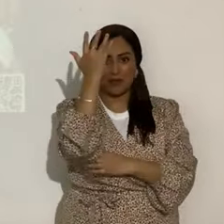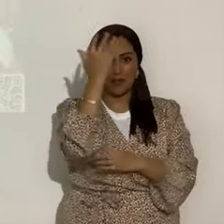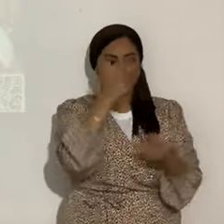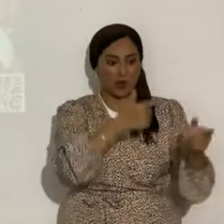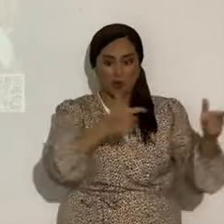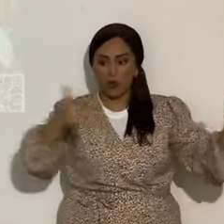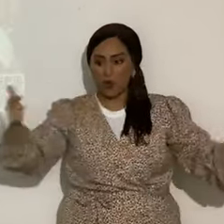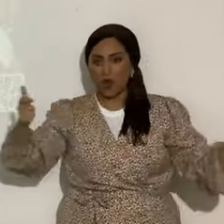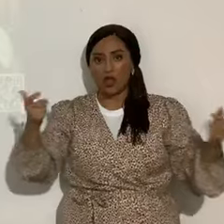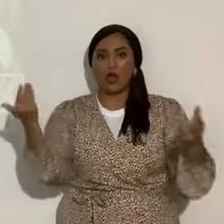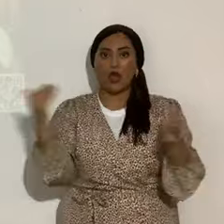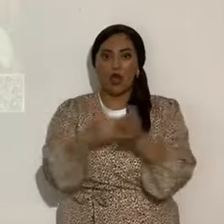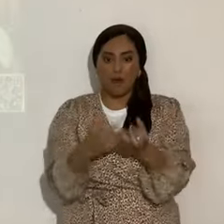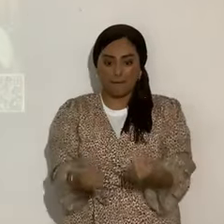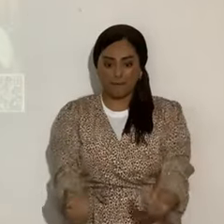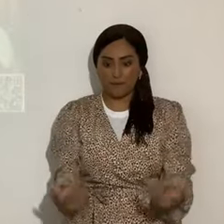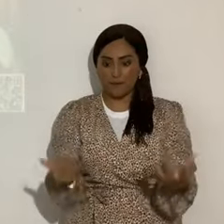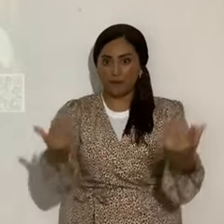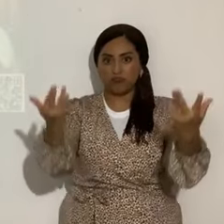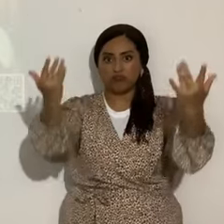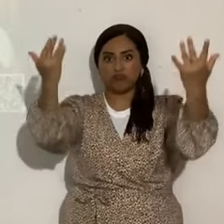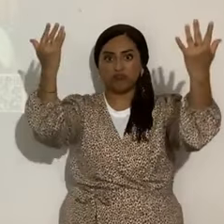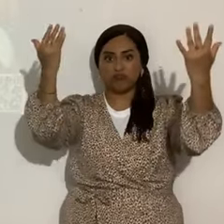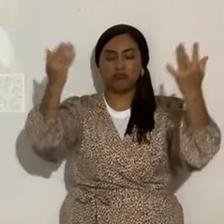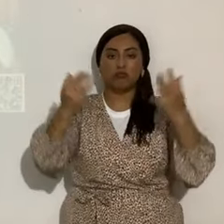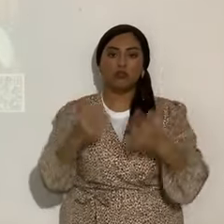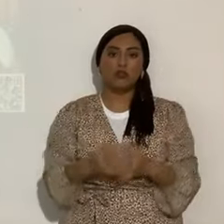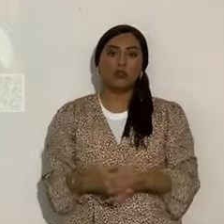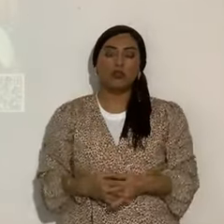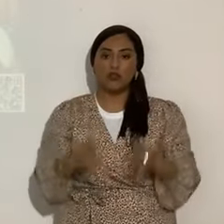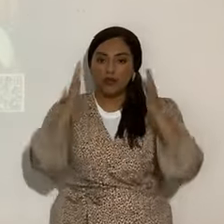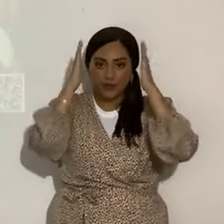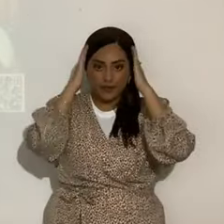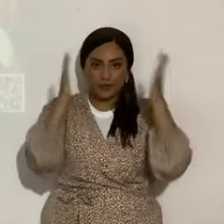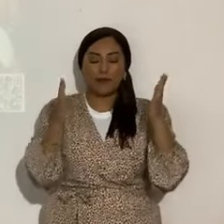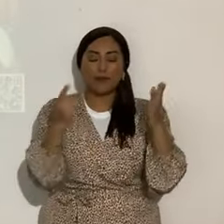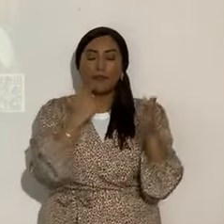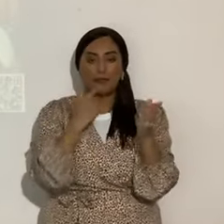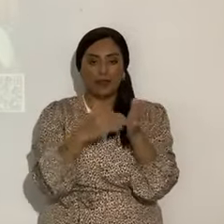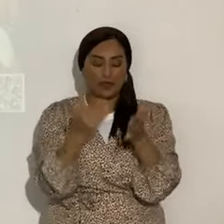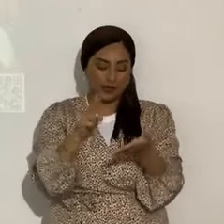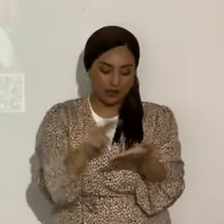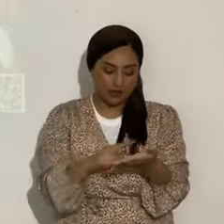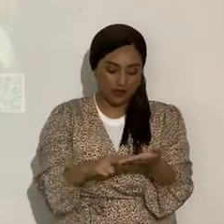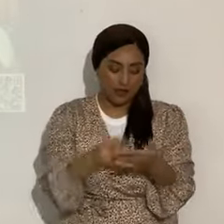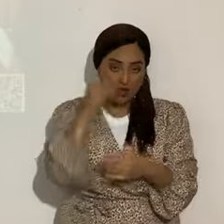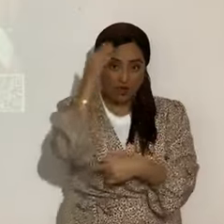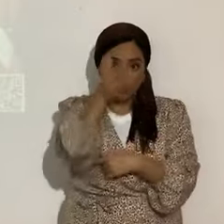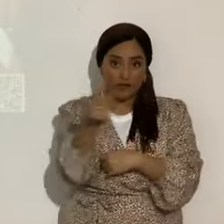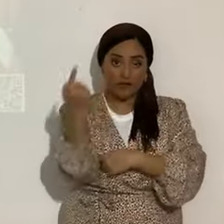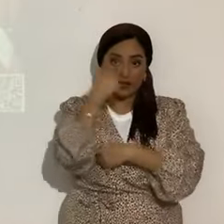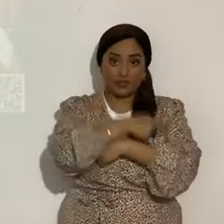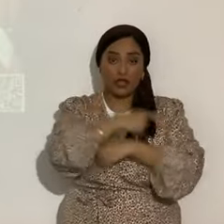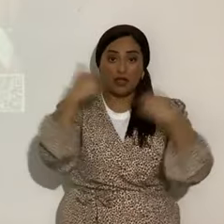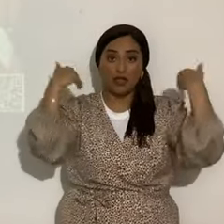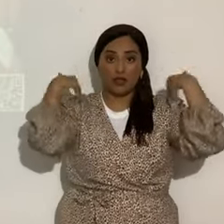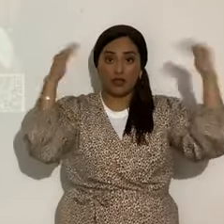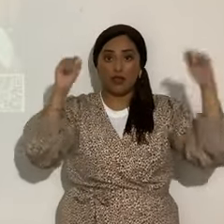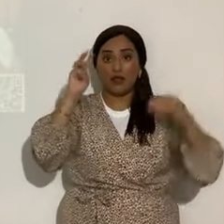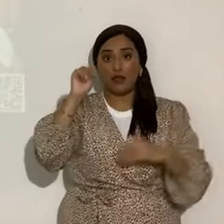Atención a eso. Mucha atención. Entonces, a ver, vamos a repetirlo. En aquel tiempo se levantará Mijael, el gran príncipe, que está de parte de los hijos de tu pueblo.